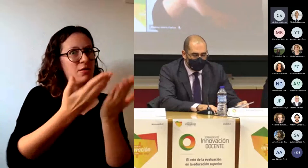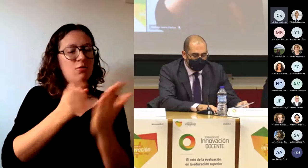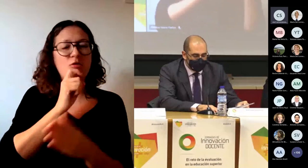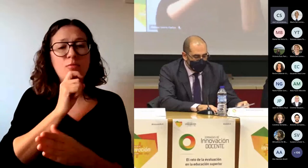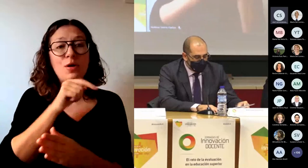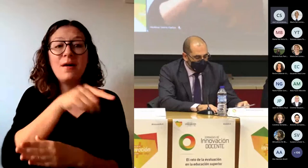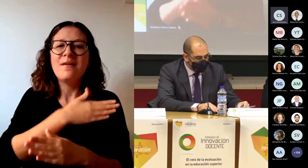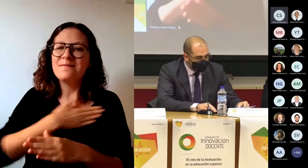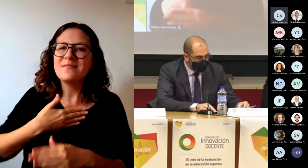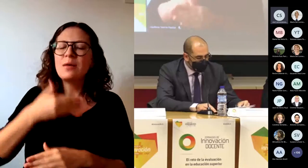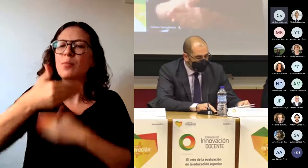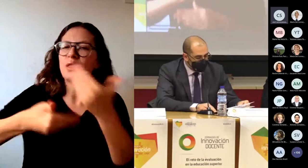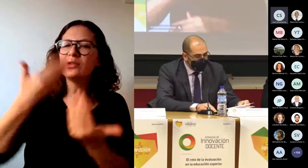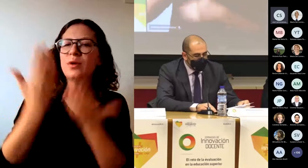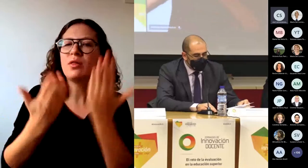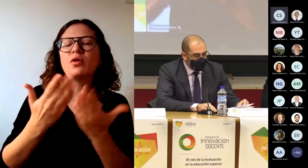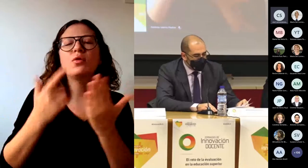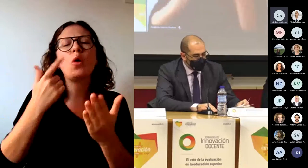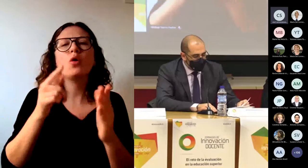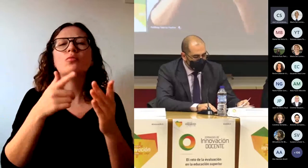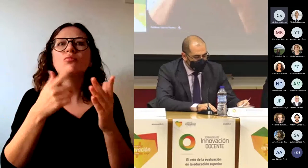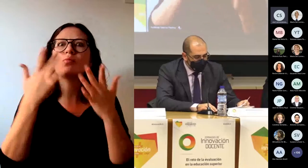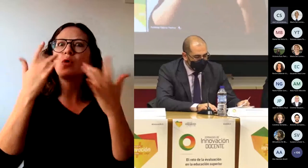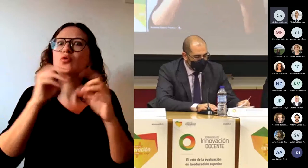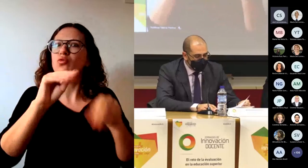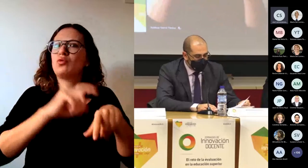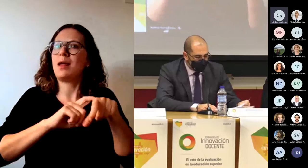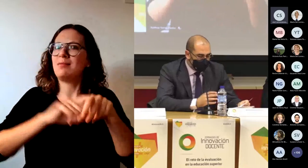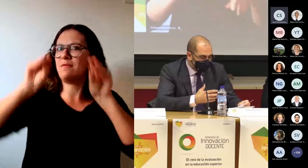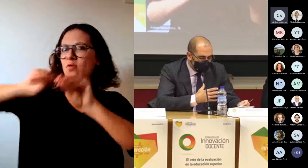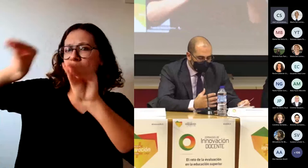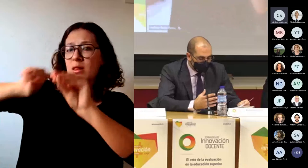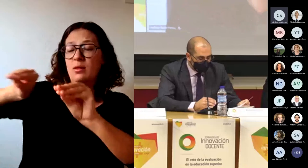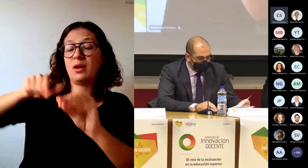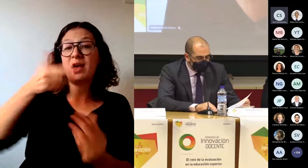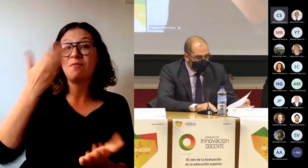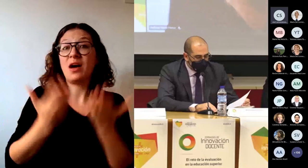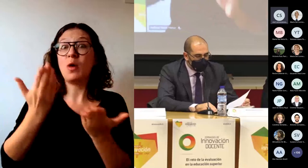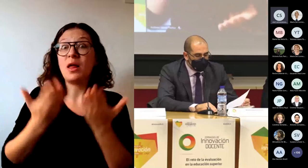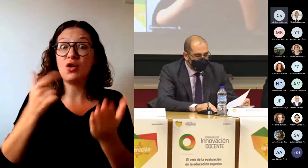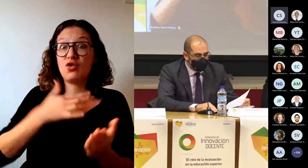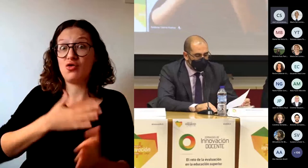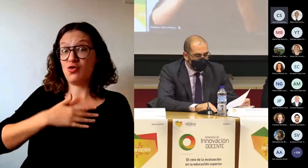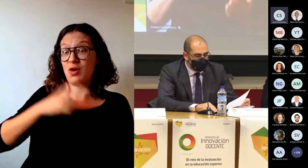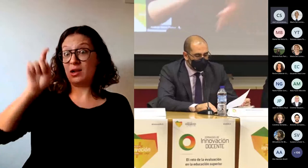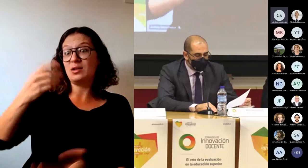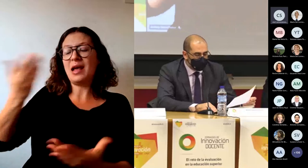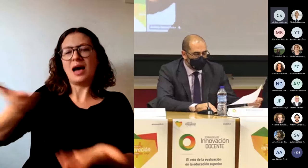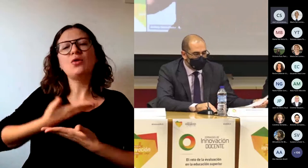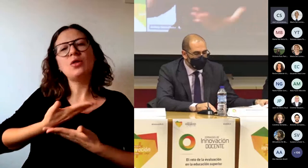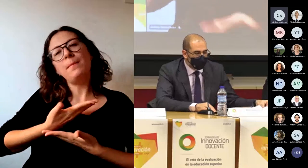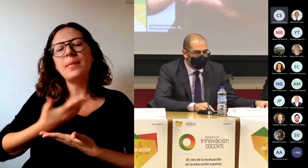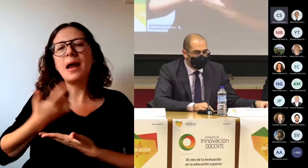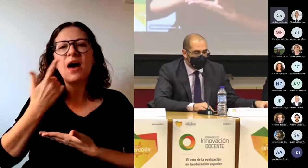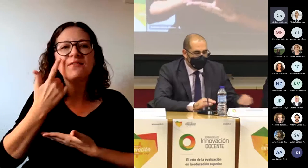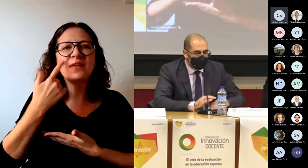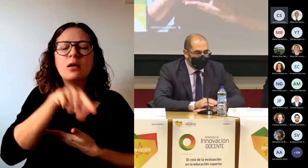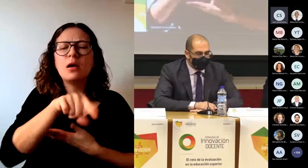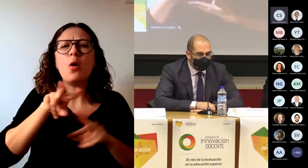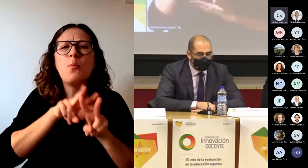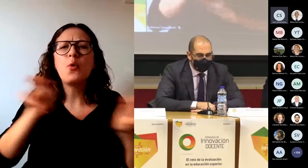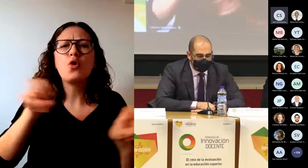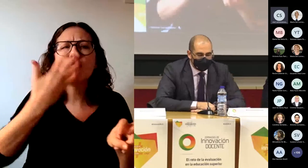de los procesos de evaluación. La evaluación ayuda al docente a, entre otras cosas, conocer el estado inicial de los conocimientos de los alumnos,